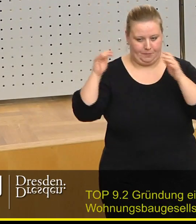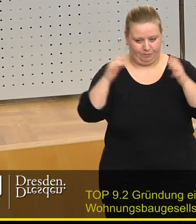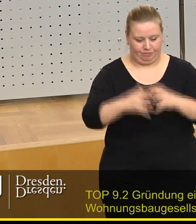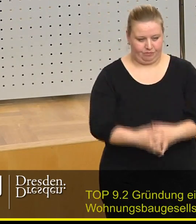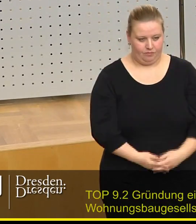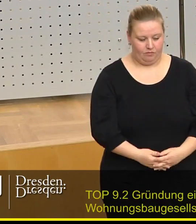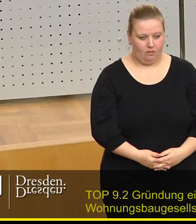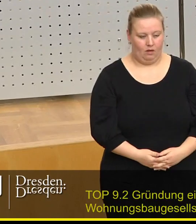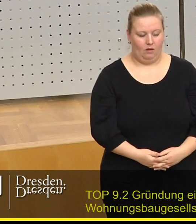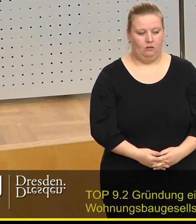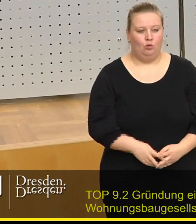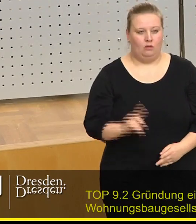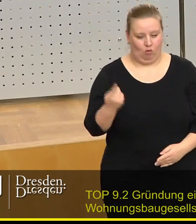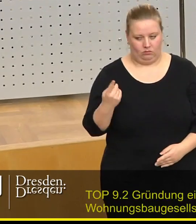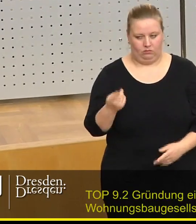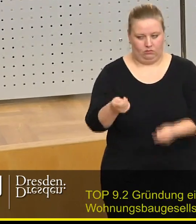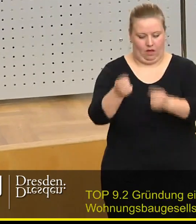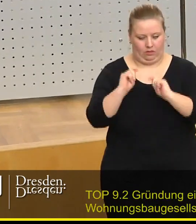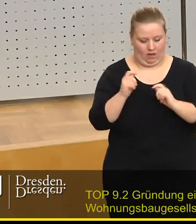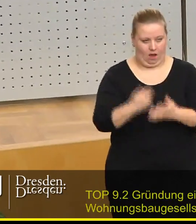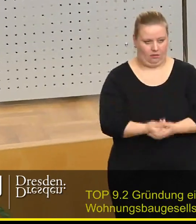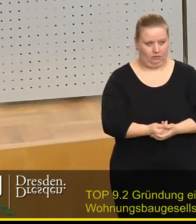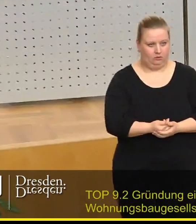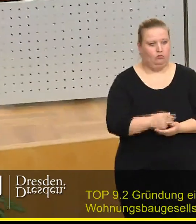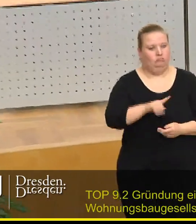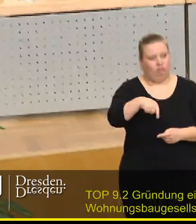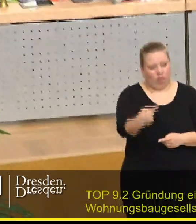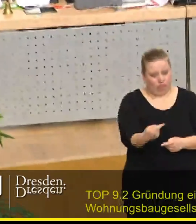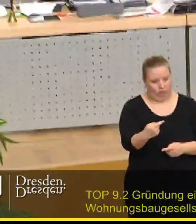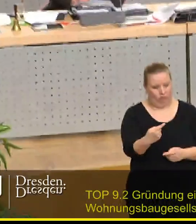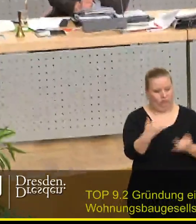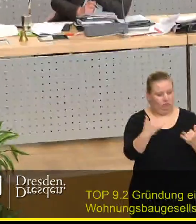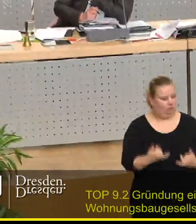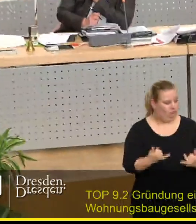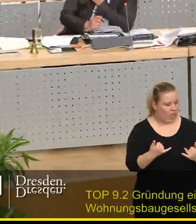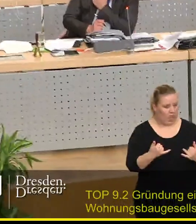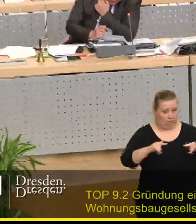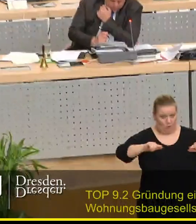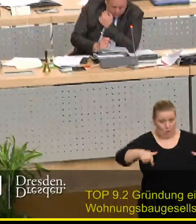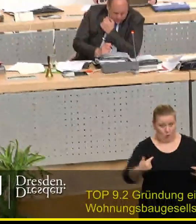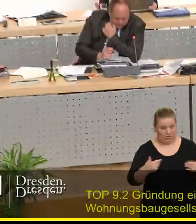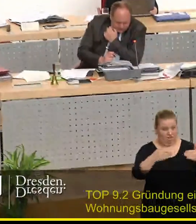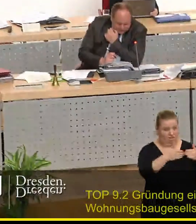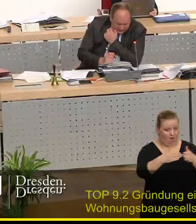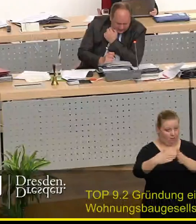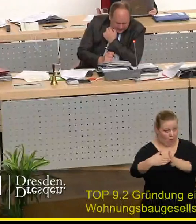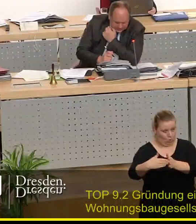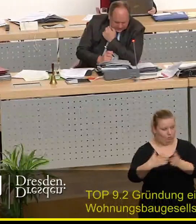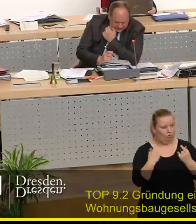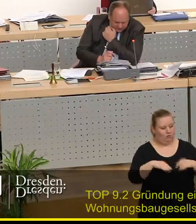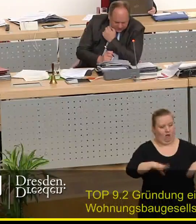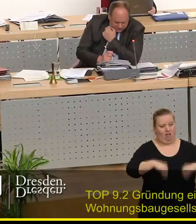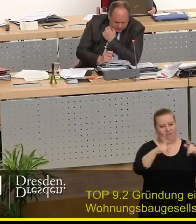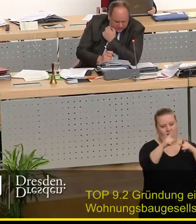Soweit die Einbringung auch dieses Ergänzungsantrags und damit steigen wir ein in die Fraktionsrunde. Wie ich gesagt habe,